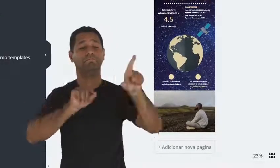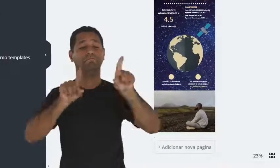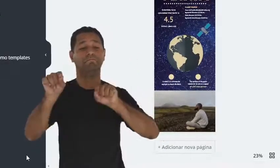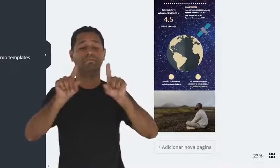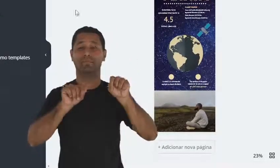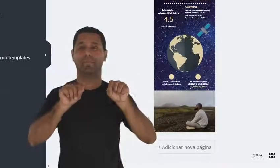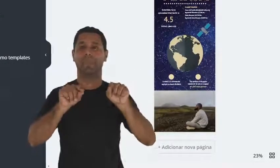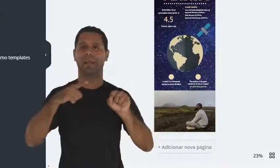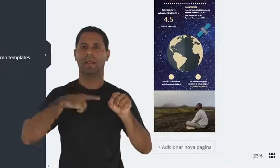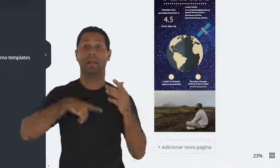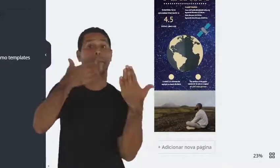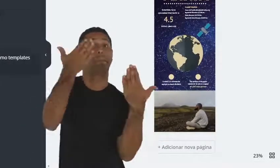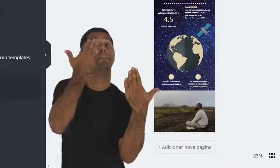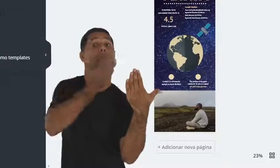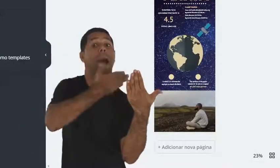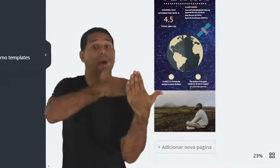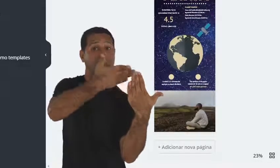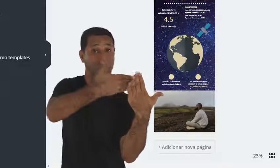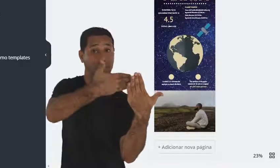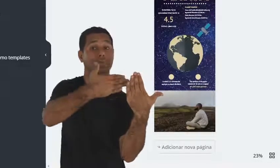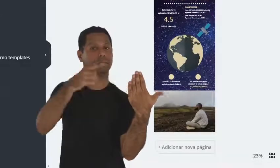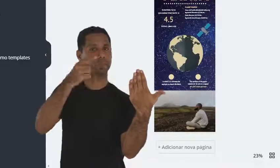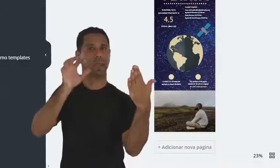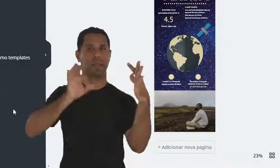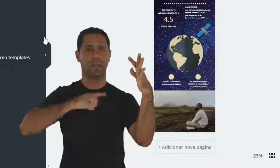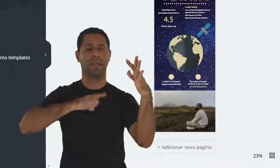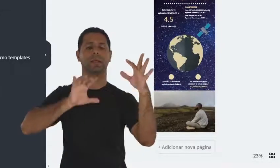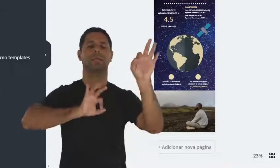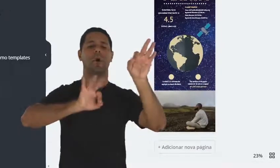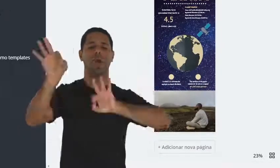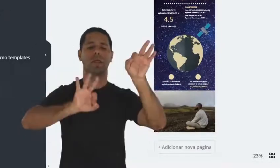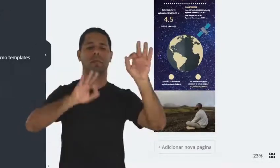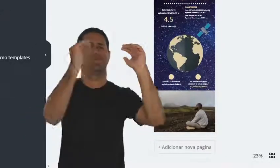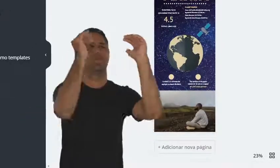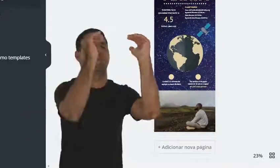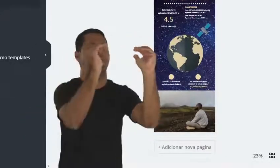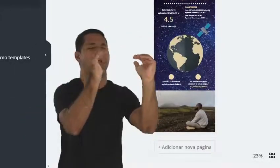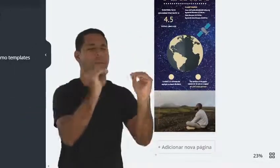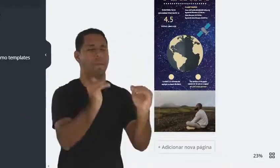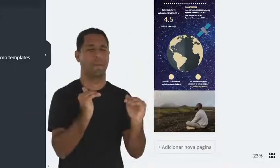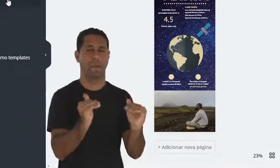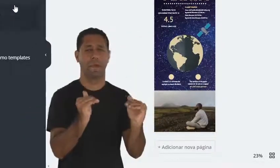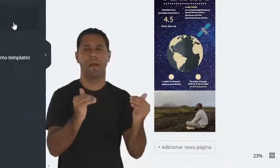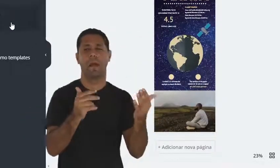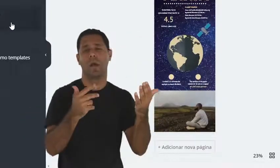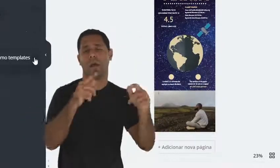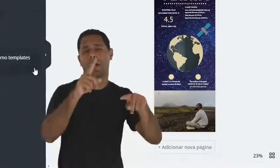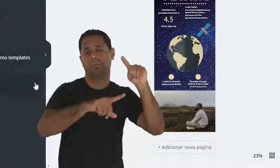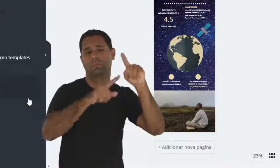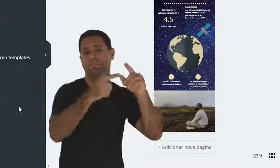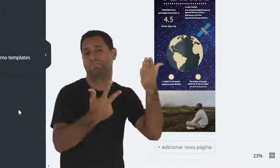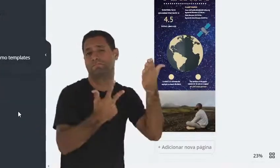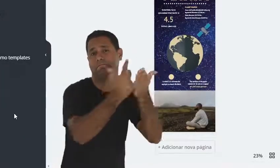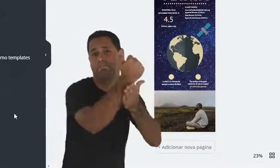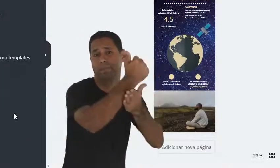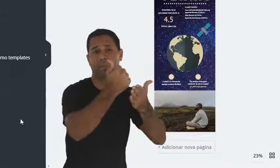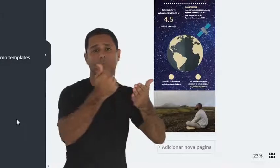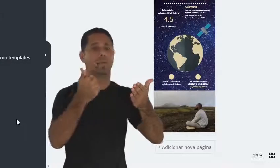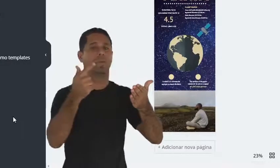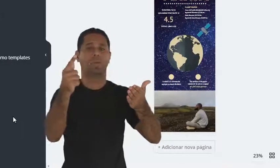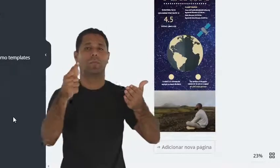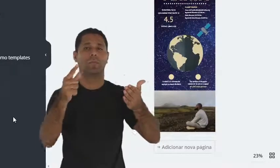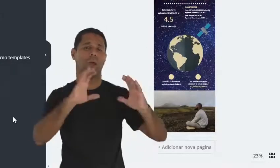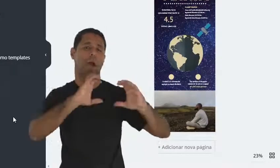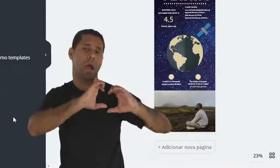selecionar a imagem dentro do meu computador. Aqui em pastas, ele organiza os itens que você comprou,